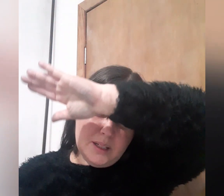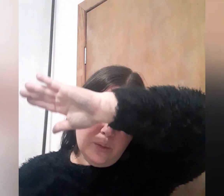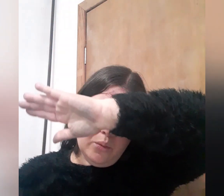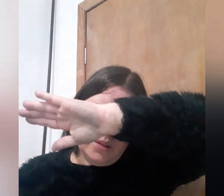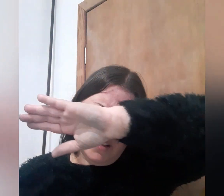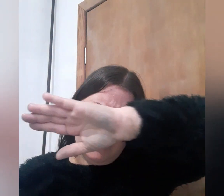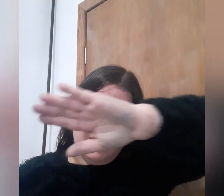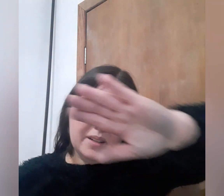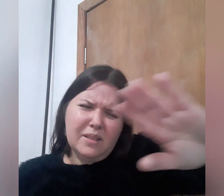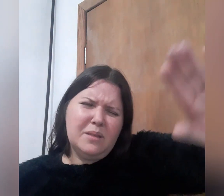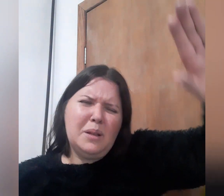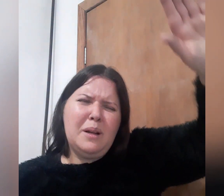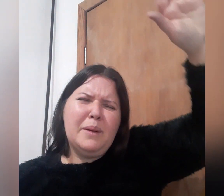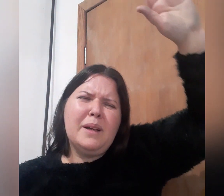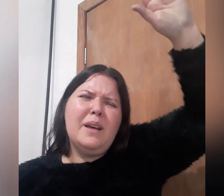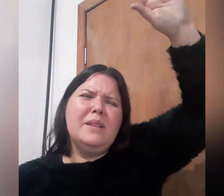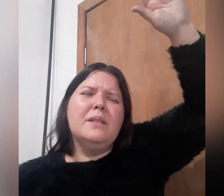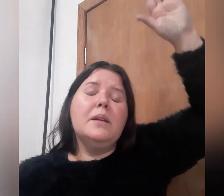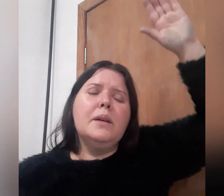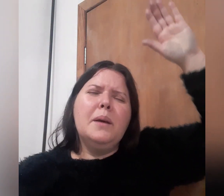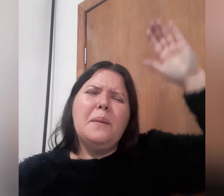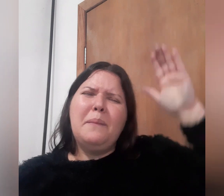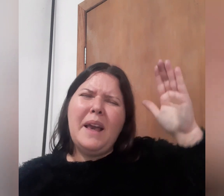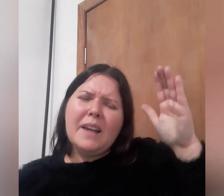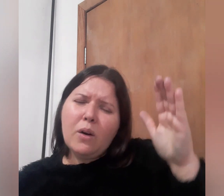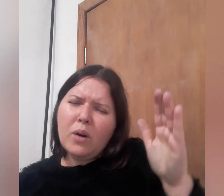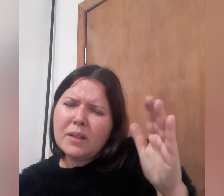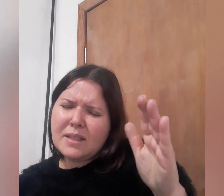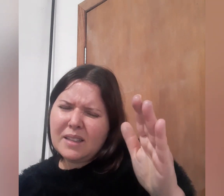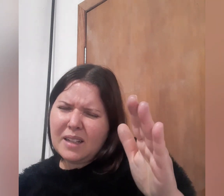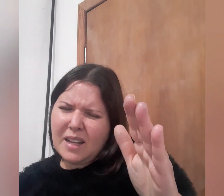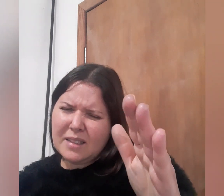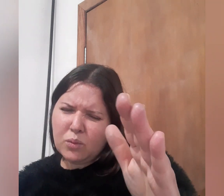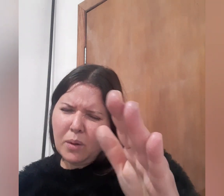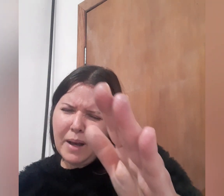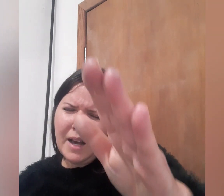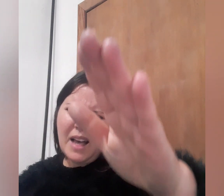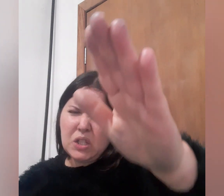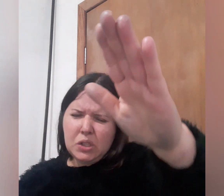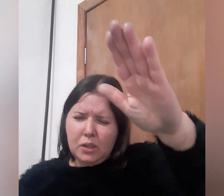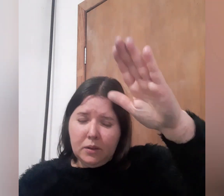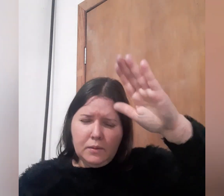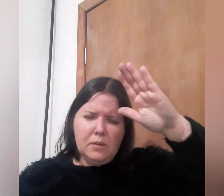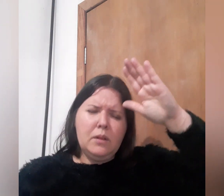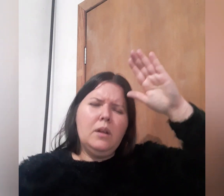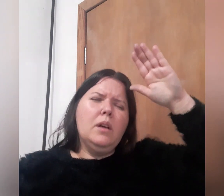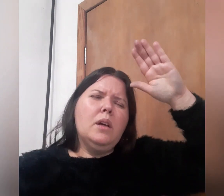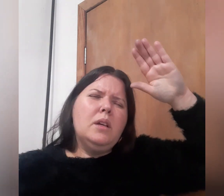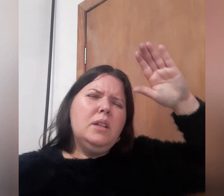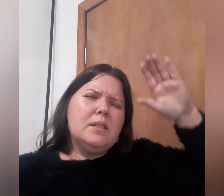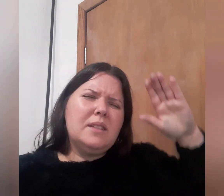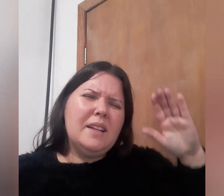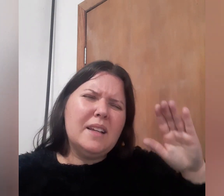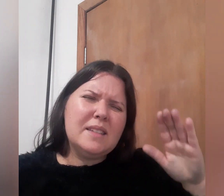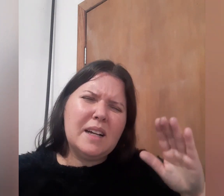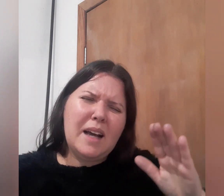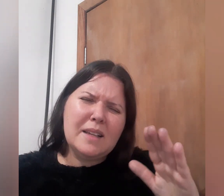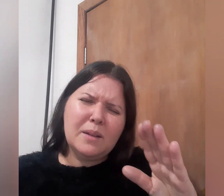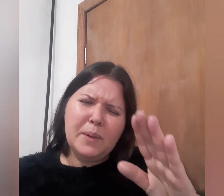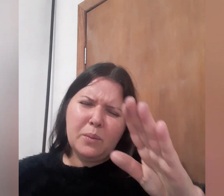aleluia, pegue agora, Satanás, a Tua bagagem e sai dessa casa pelo